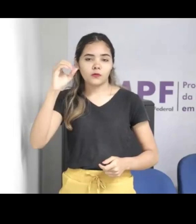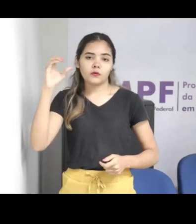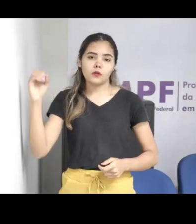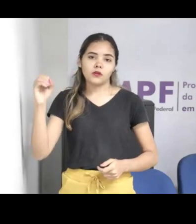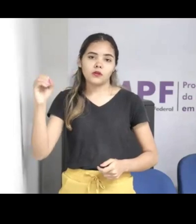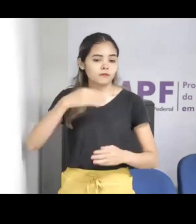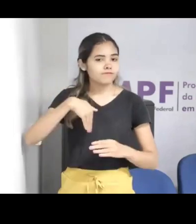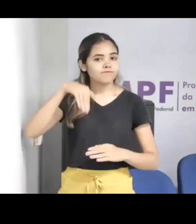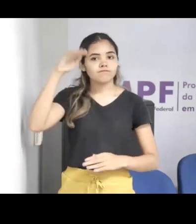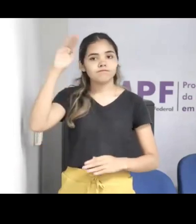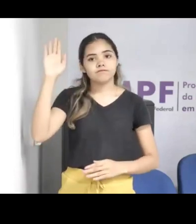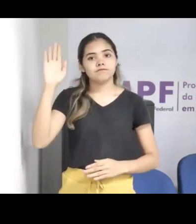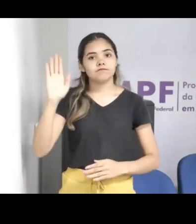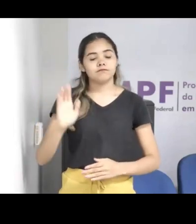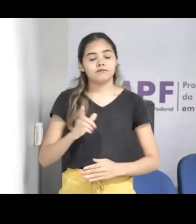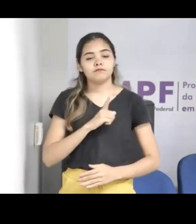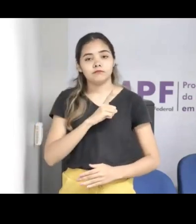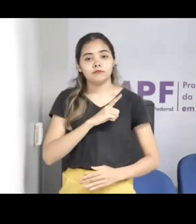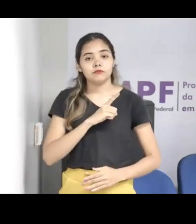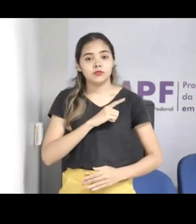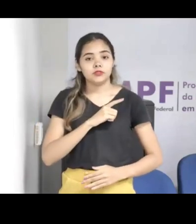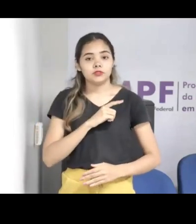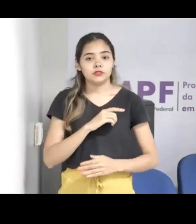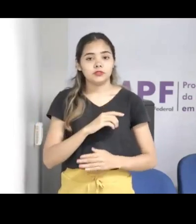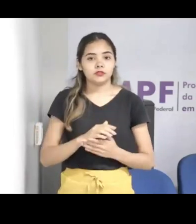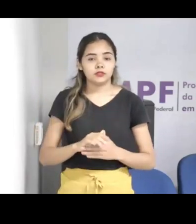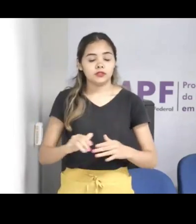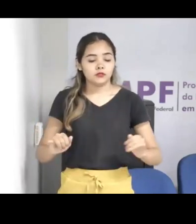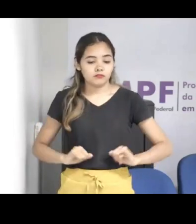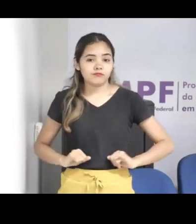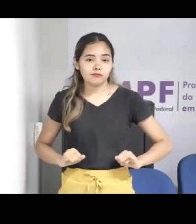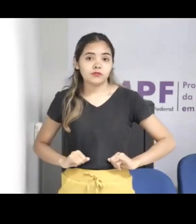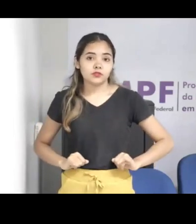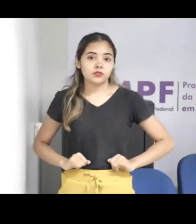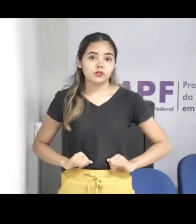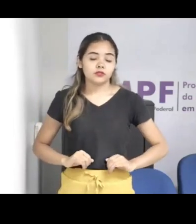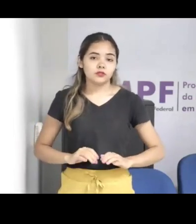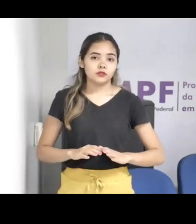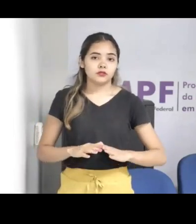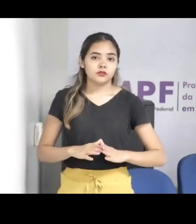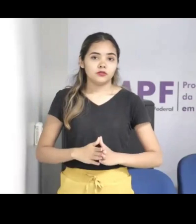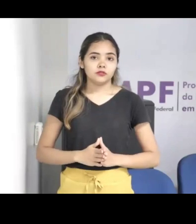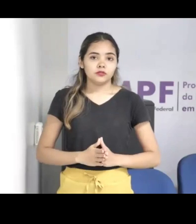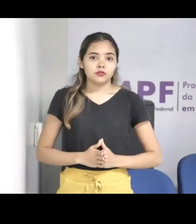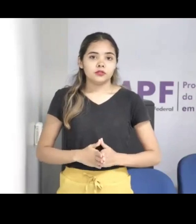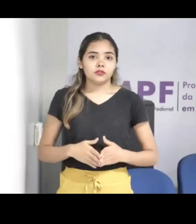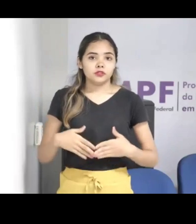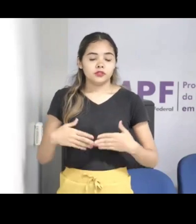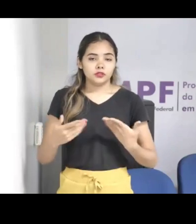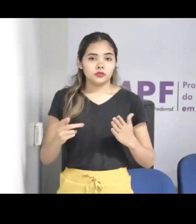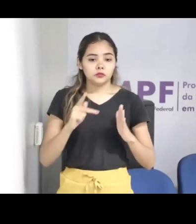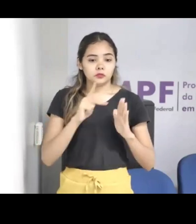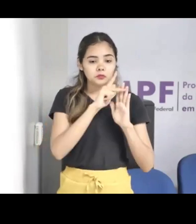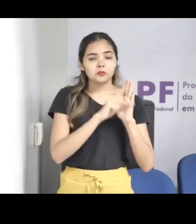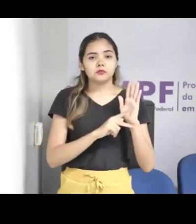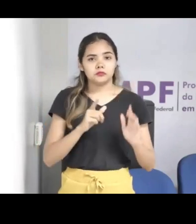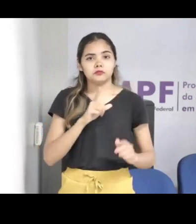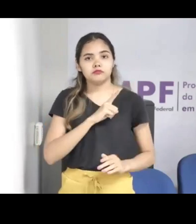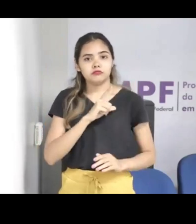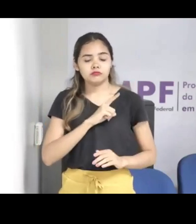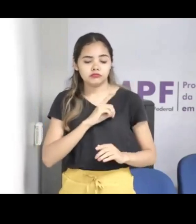programas globais, que são desenvolvidos em todos esses países, e com alguns projetos específicos,